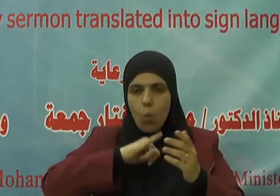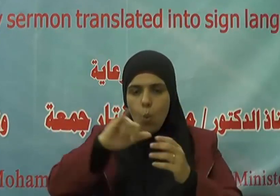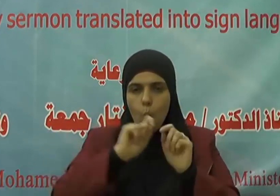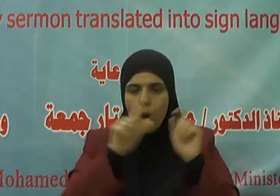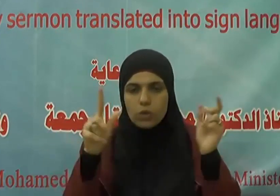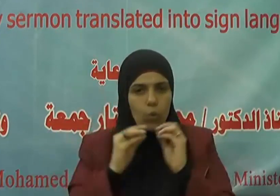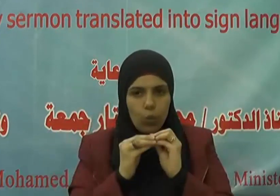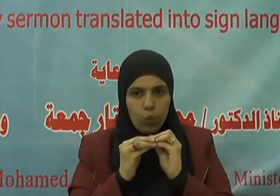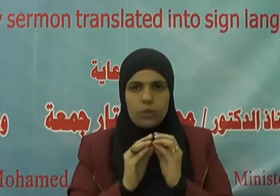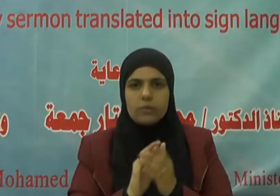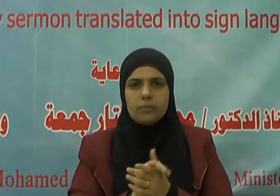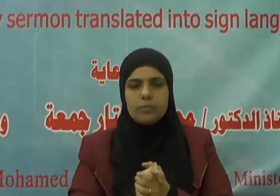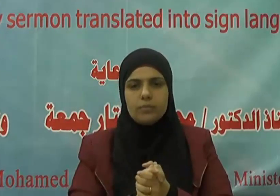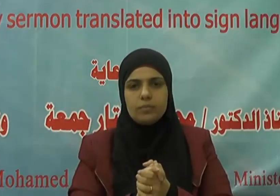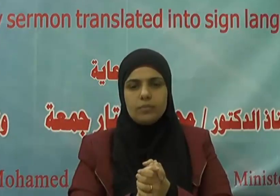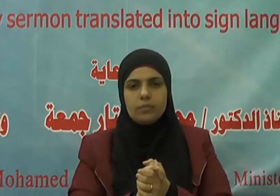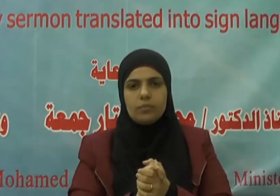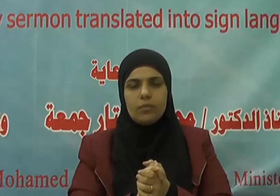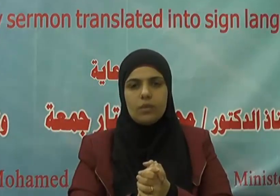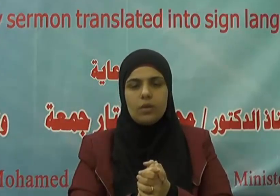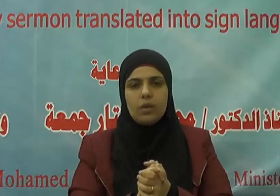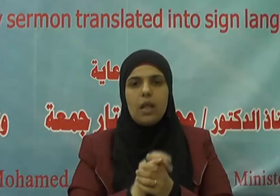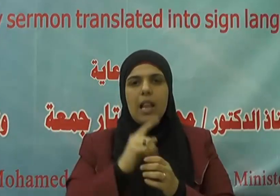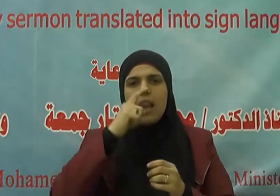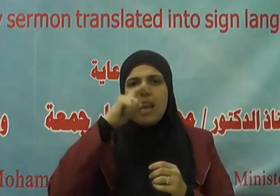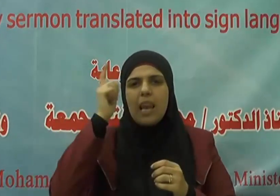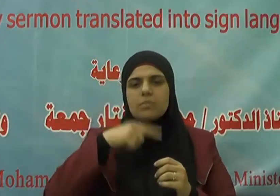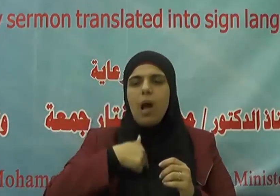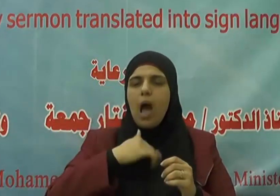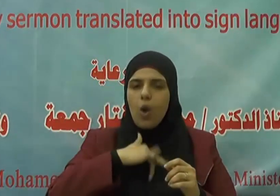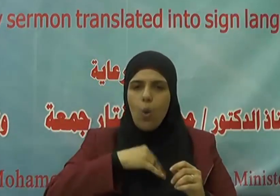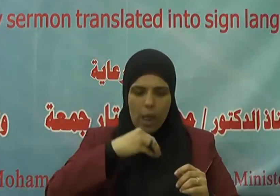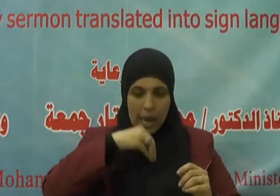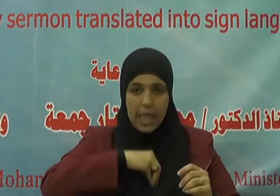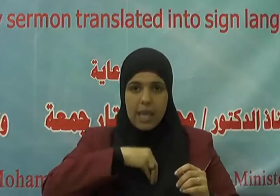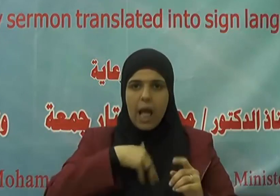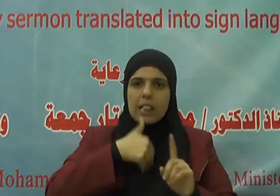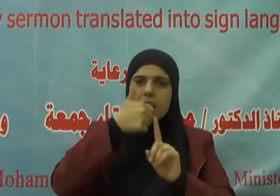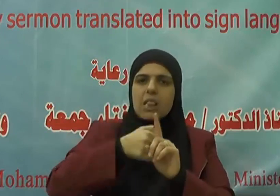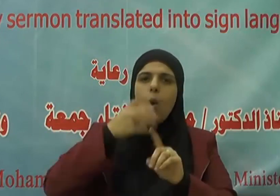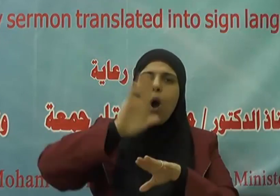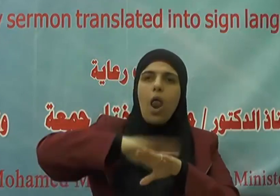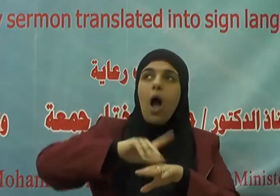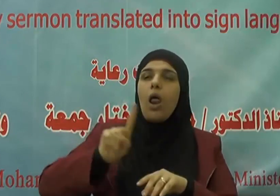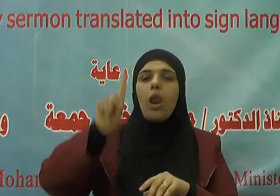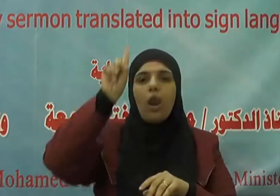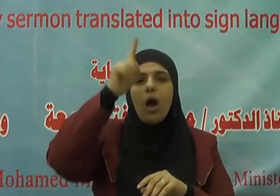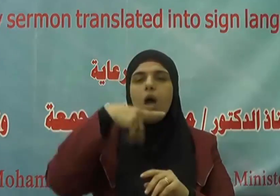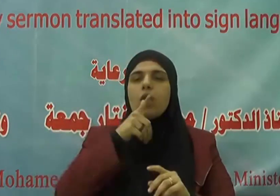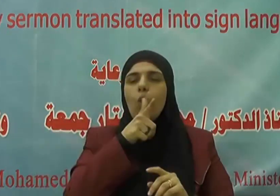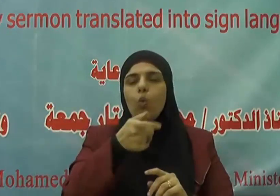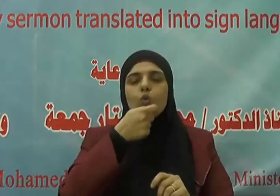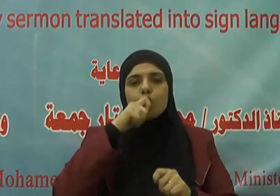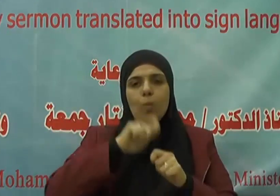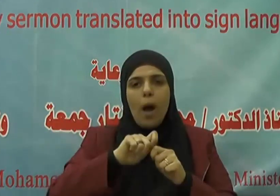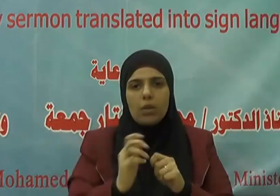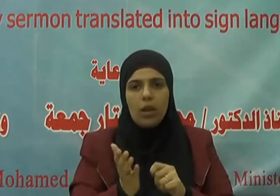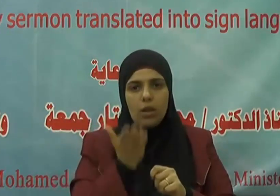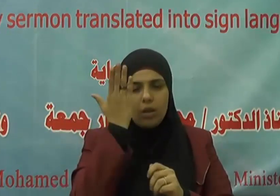حسن التوكل على الله يقول سبحانه